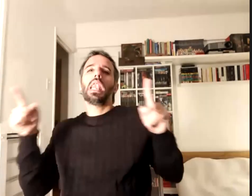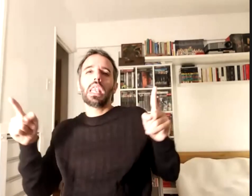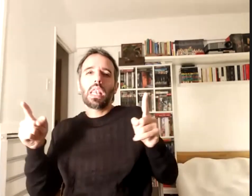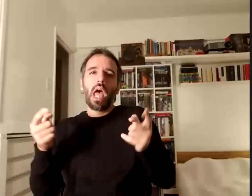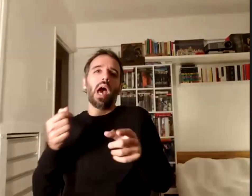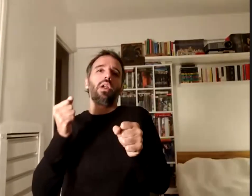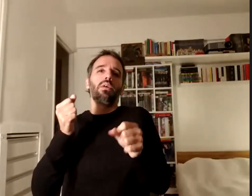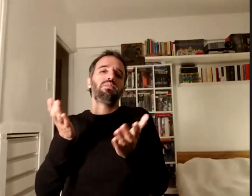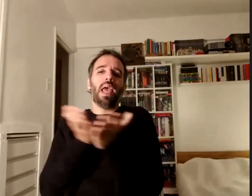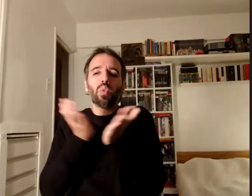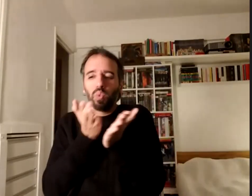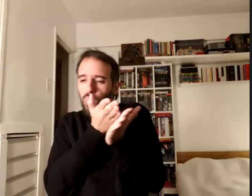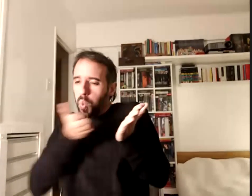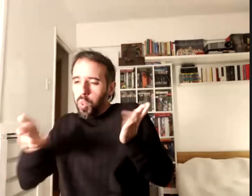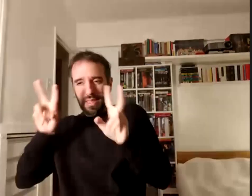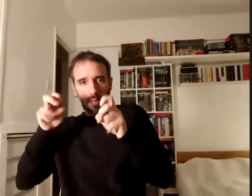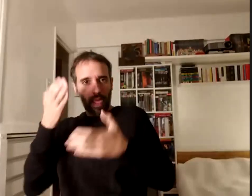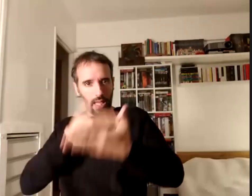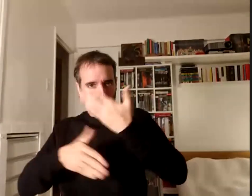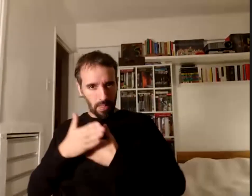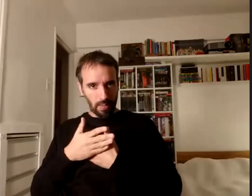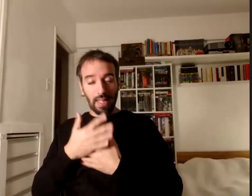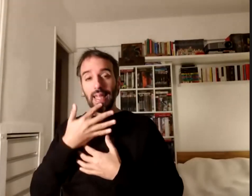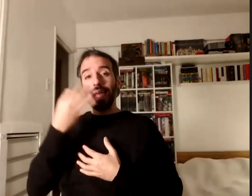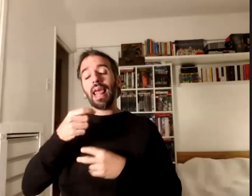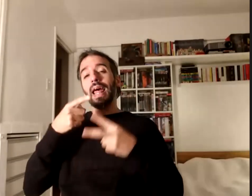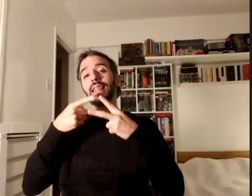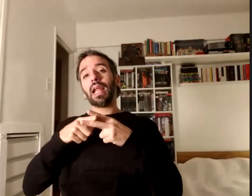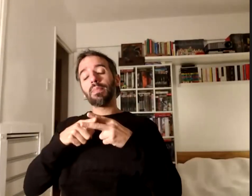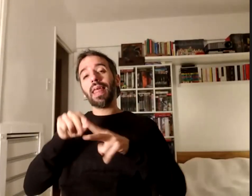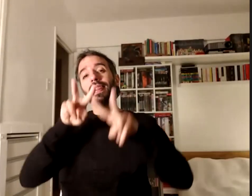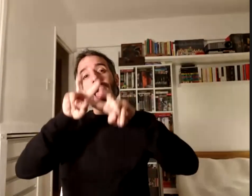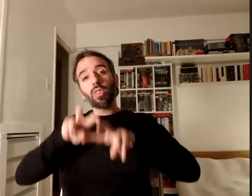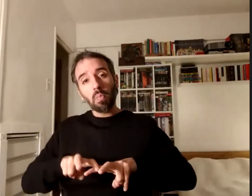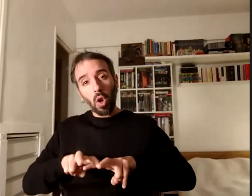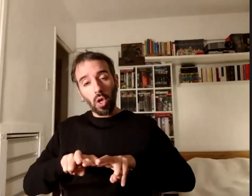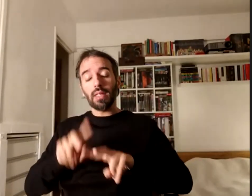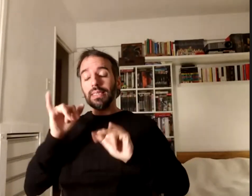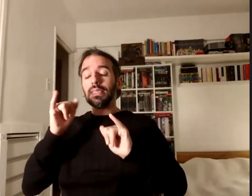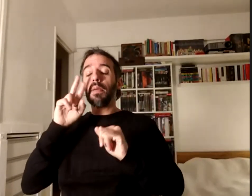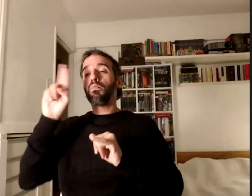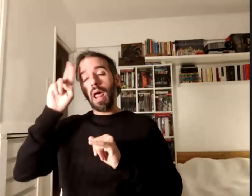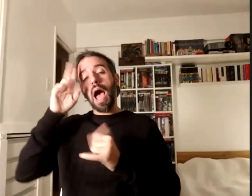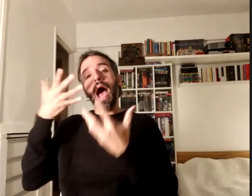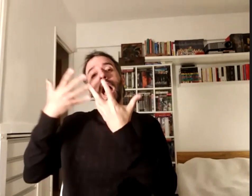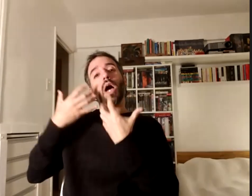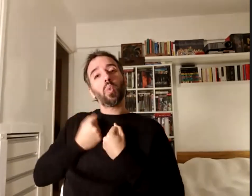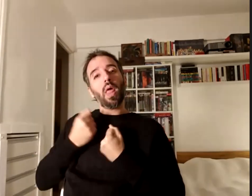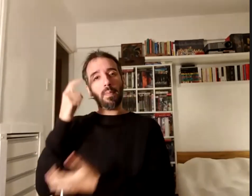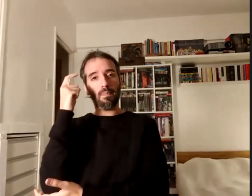en realidad las herramientas de la antropología sí nos permiten pensar muchas de las